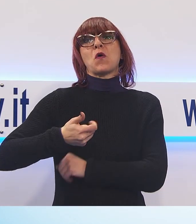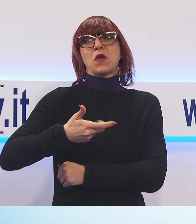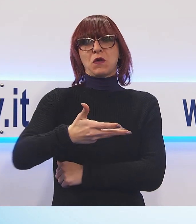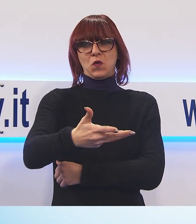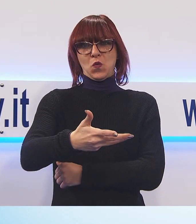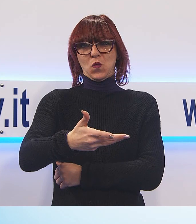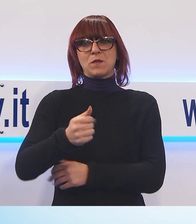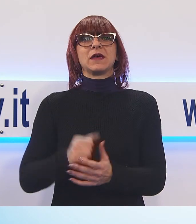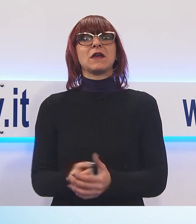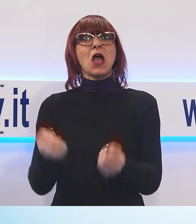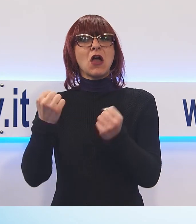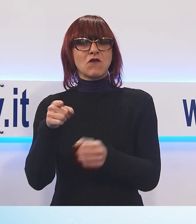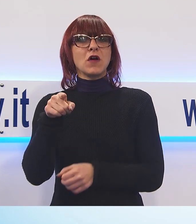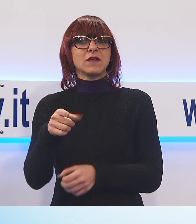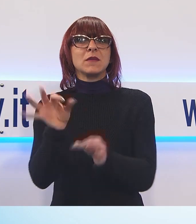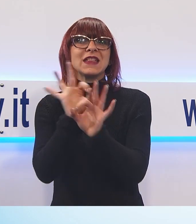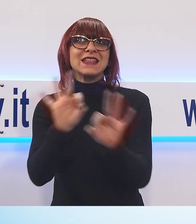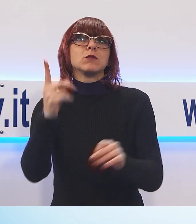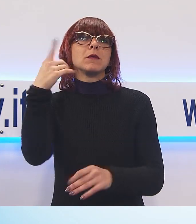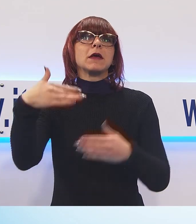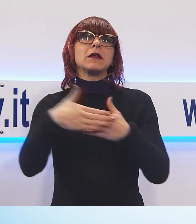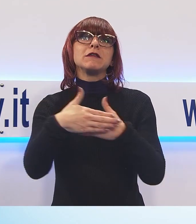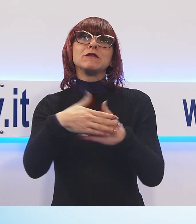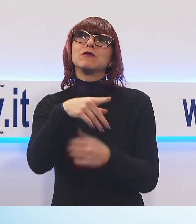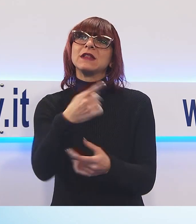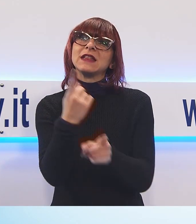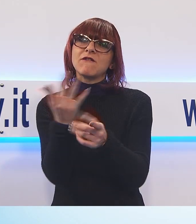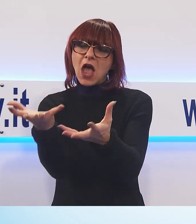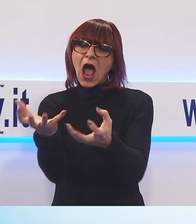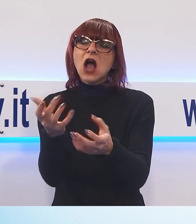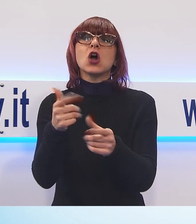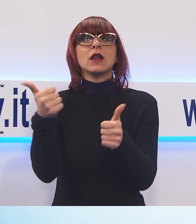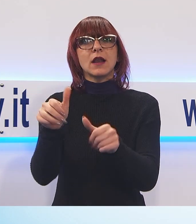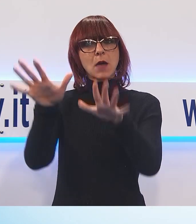disposizione delle istituzioni che possano accoglierla e tutelare.